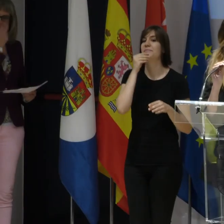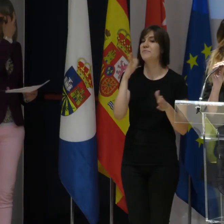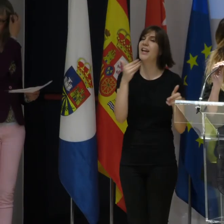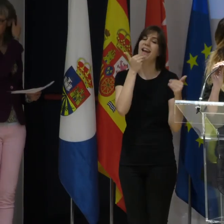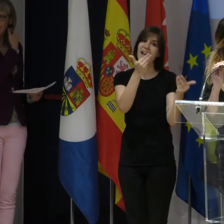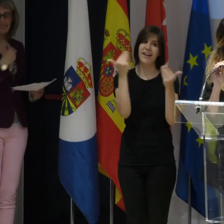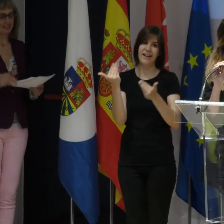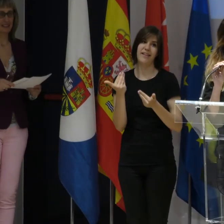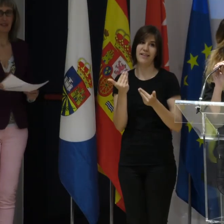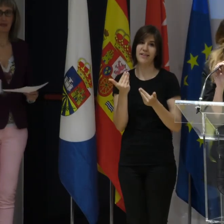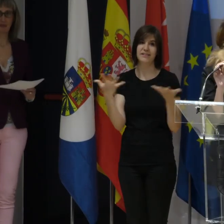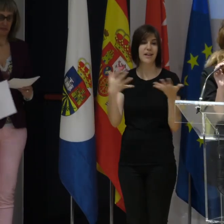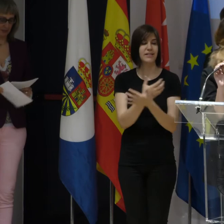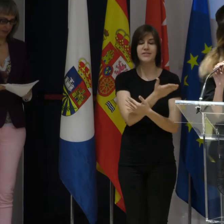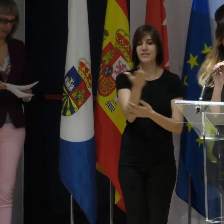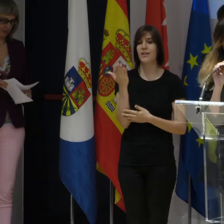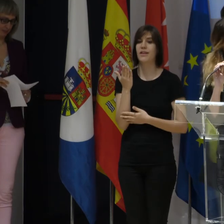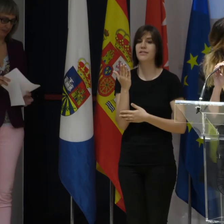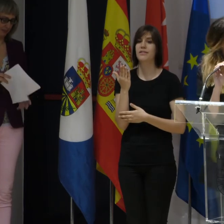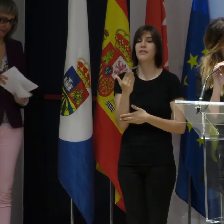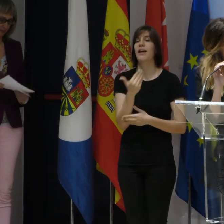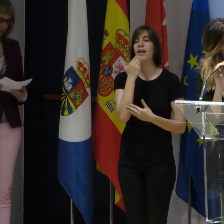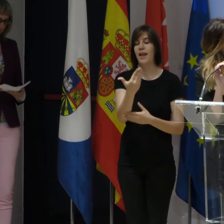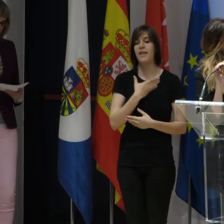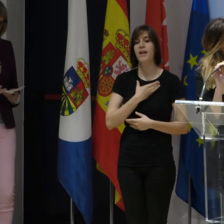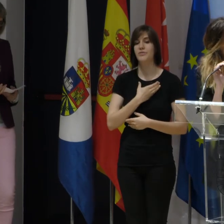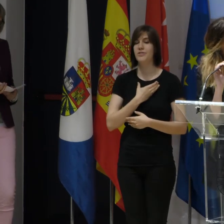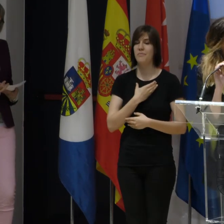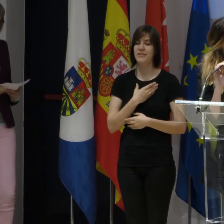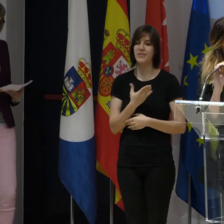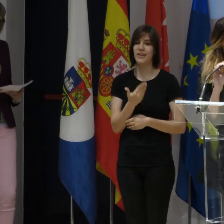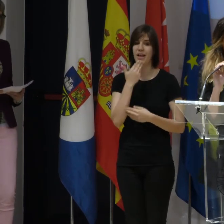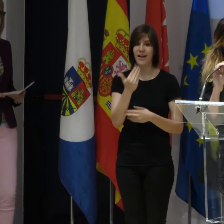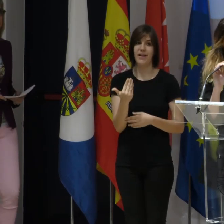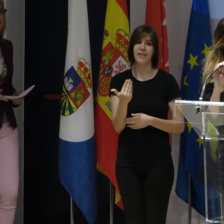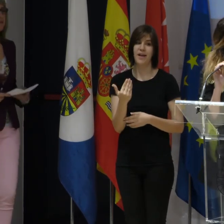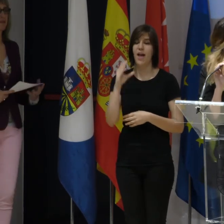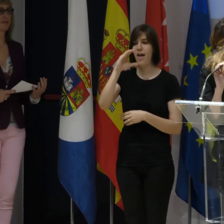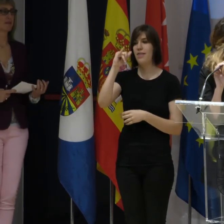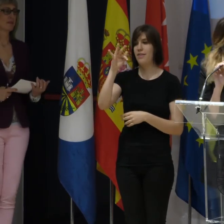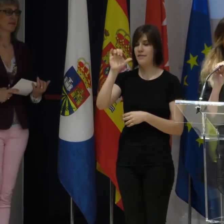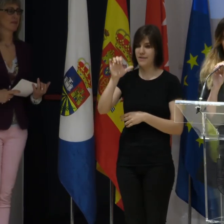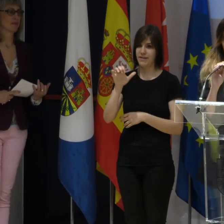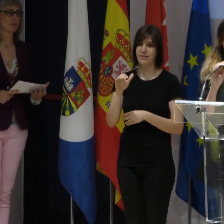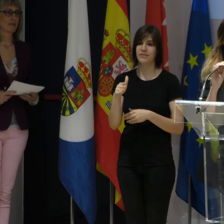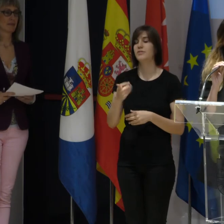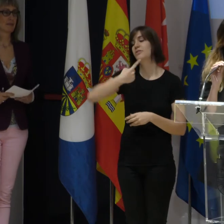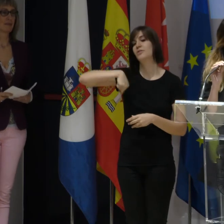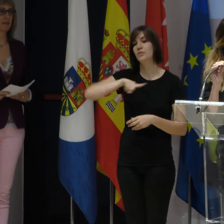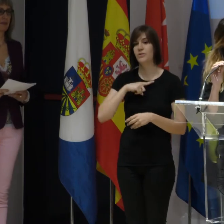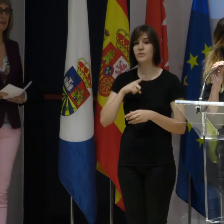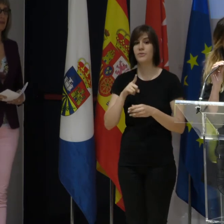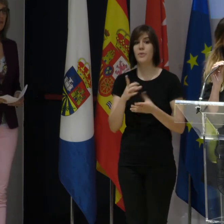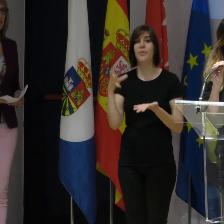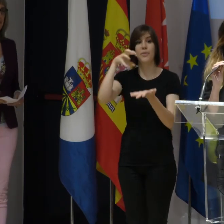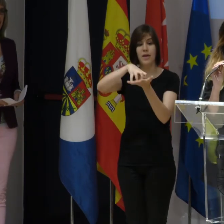Muchísimas gracias a todos. Muchas gracias al Ayuntamiento. Muchísimas gracias al CIFE. Nosotros somos también un